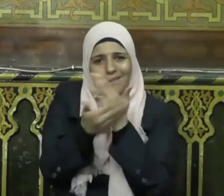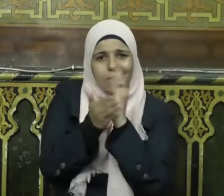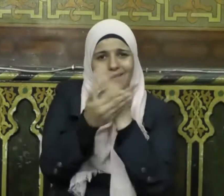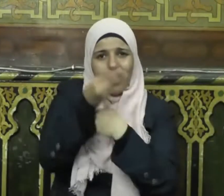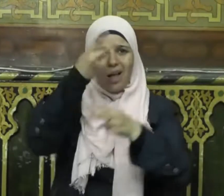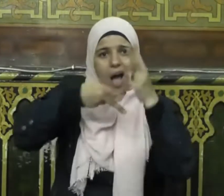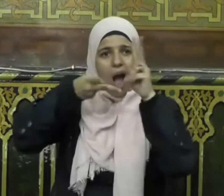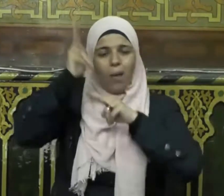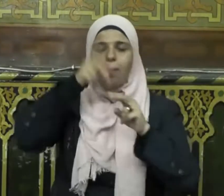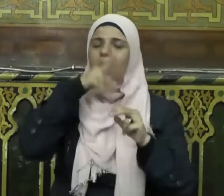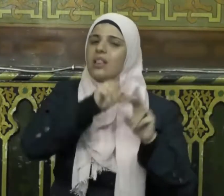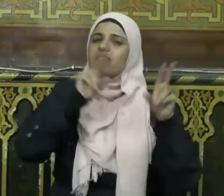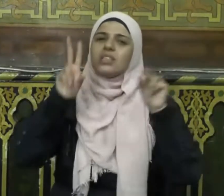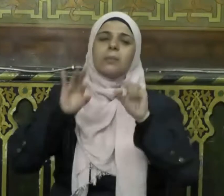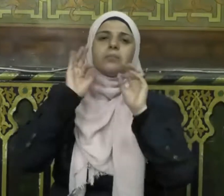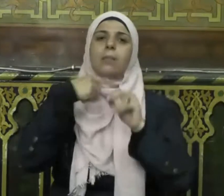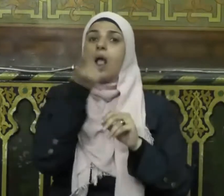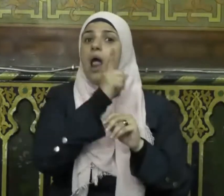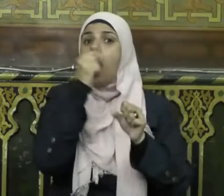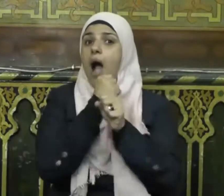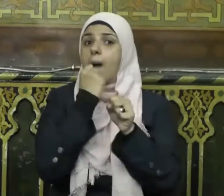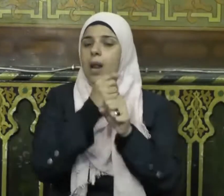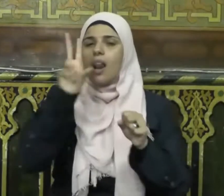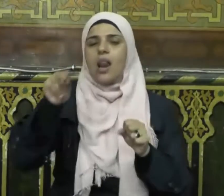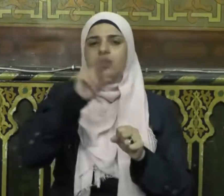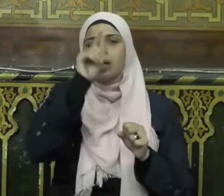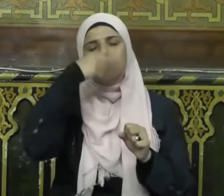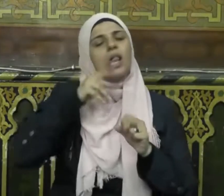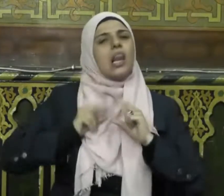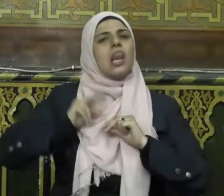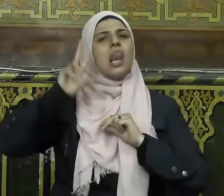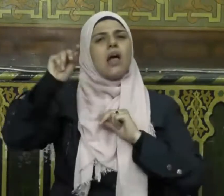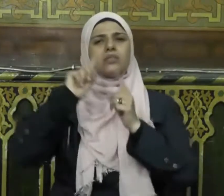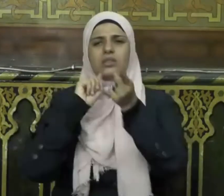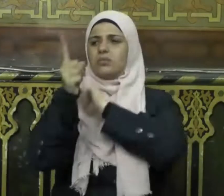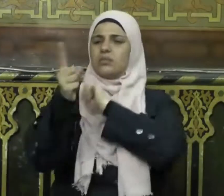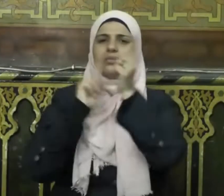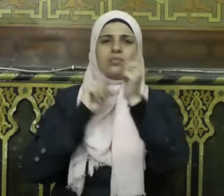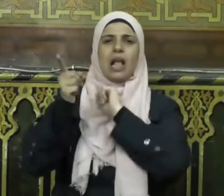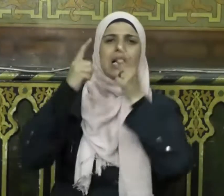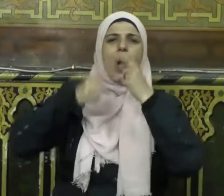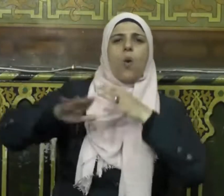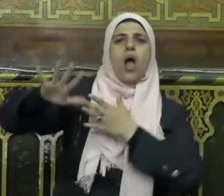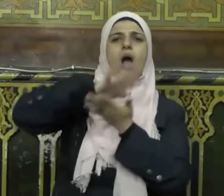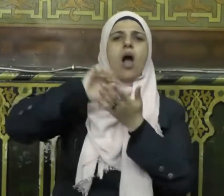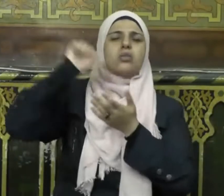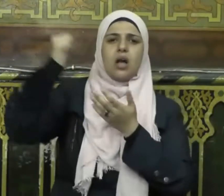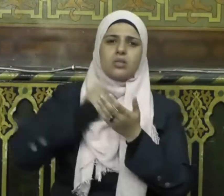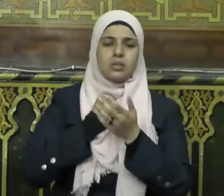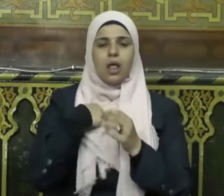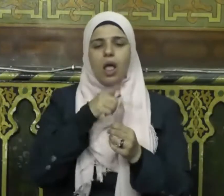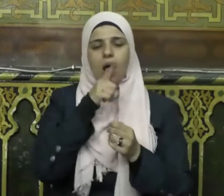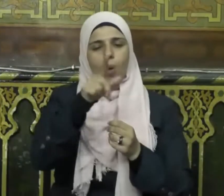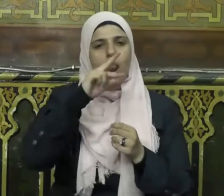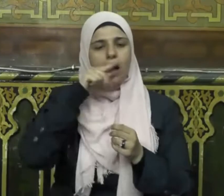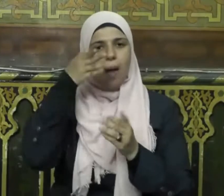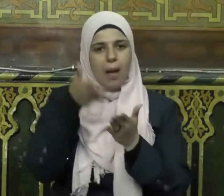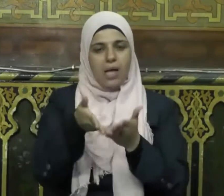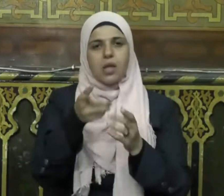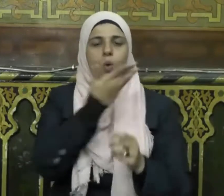يفعل ولا يقبل هو أيضا ذلك تجاه أي دولة أخرى أقول قولي هذا وأستغفر